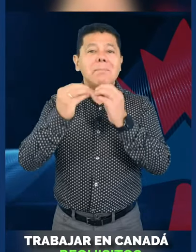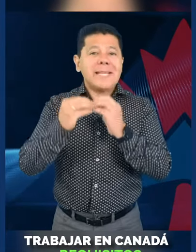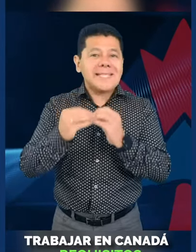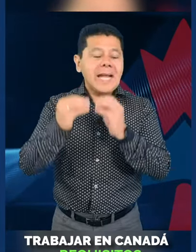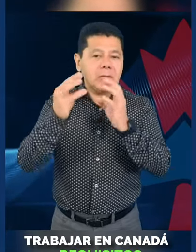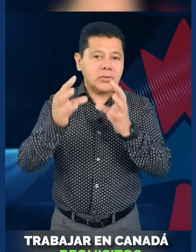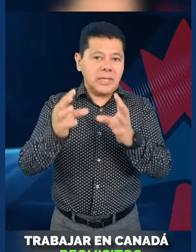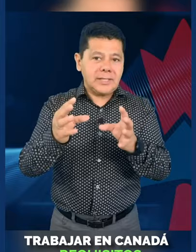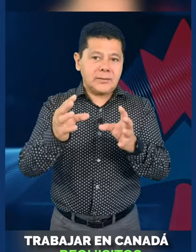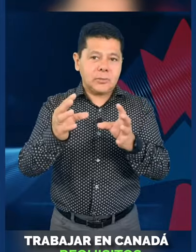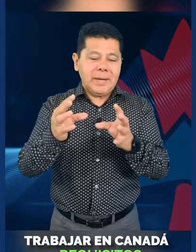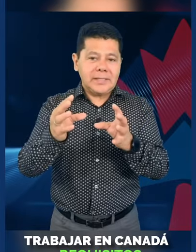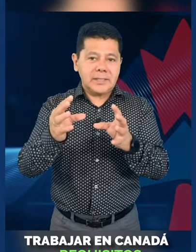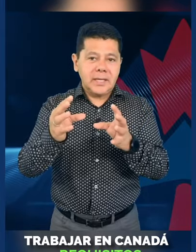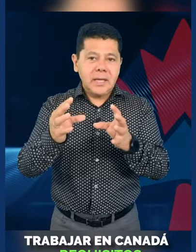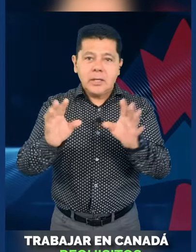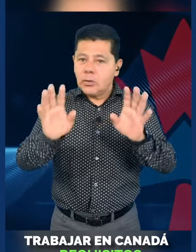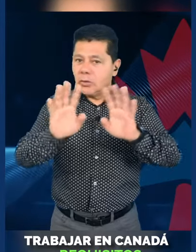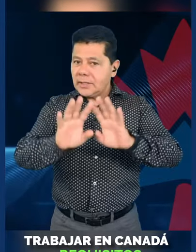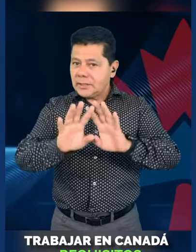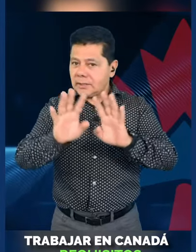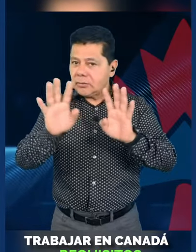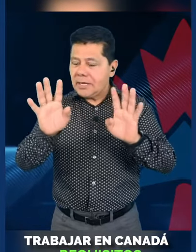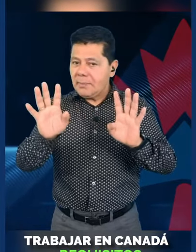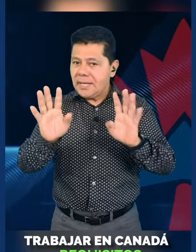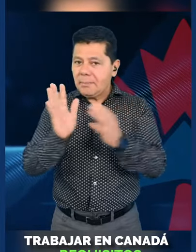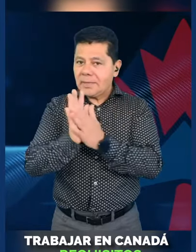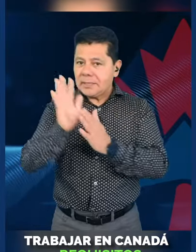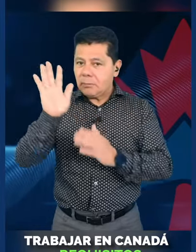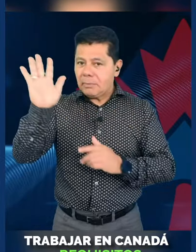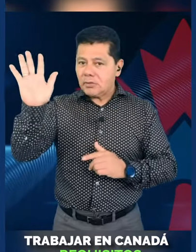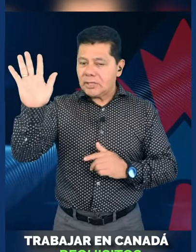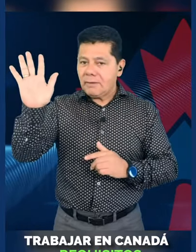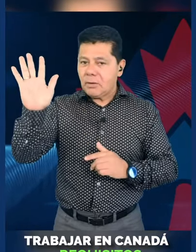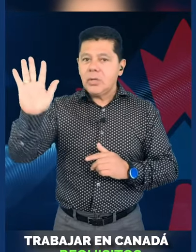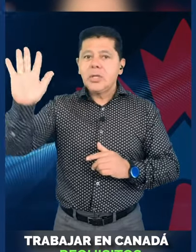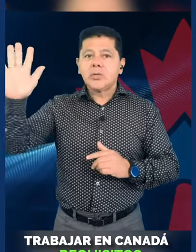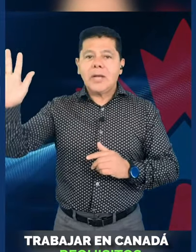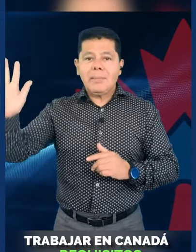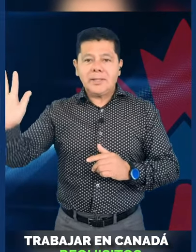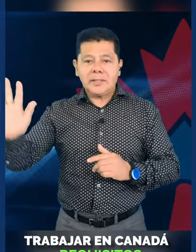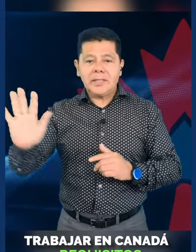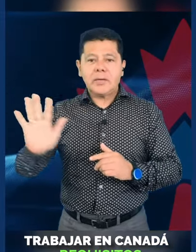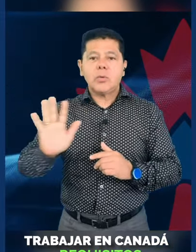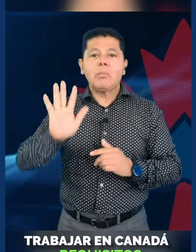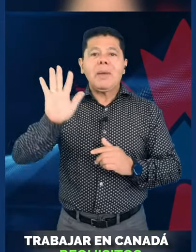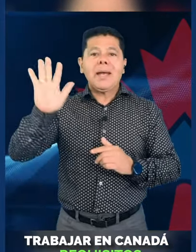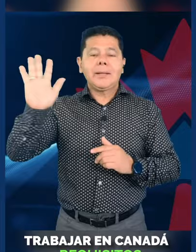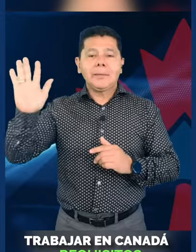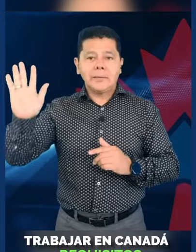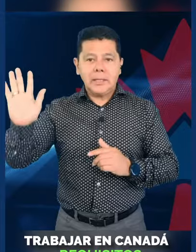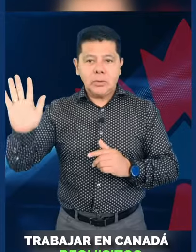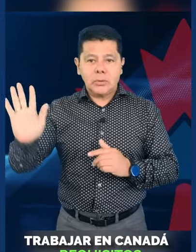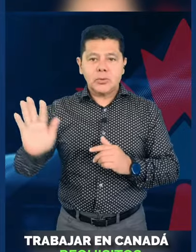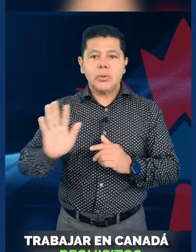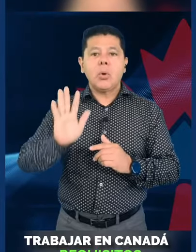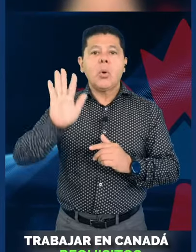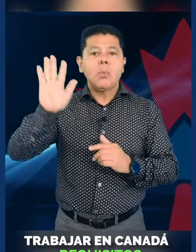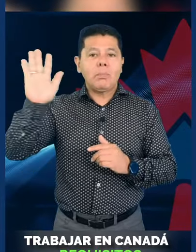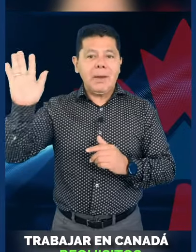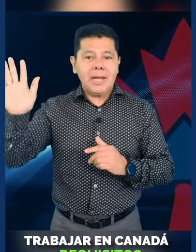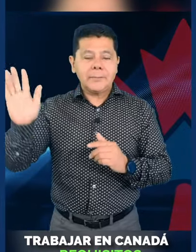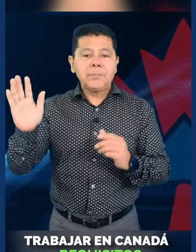los empresarios de estos países. No necesitan un LMIA para tener un permiso de trabajo, solamente tener un plan de